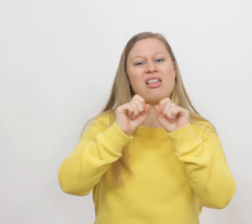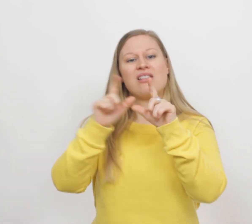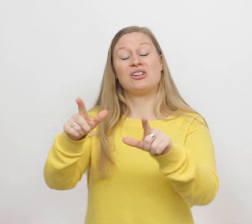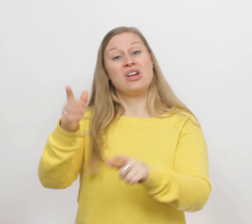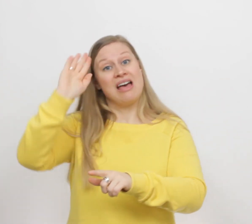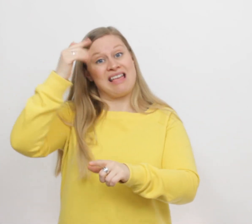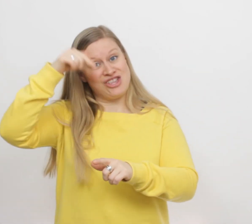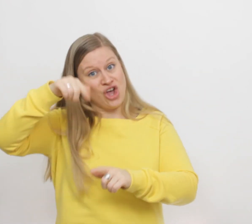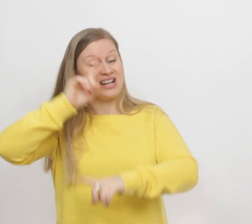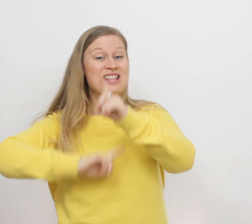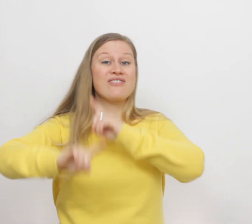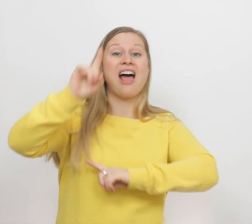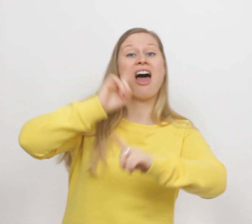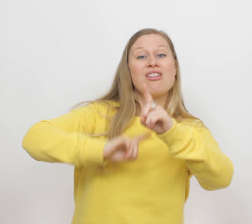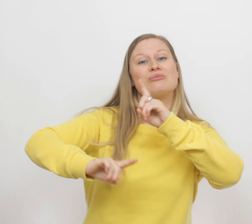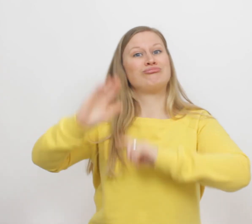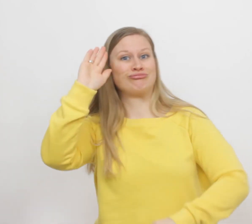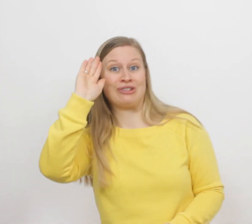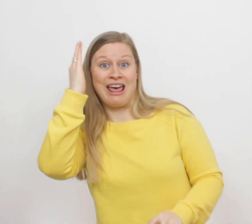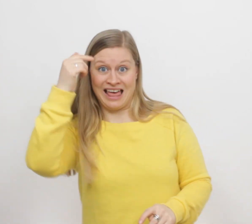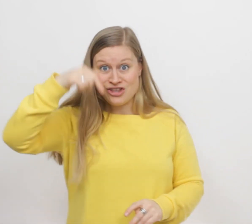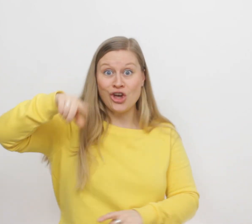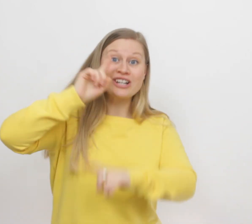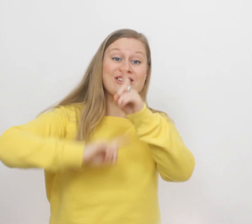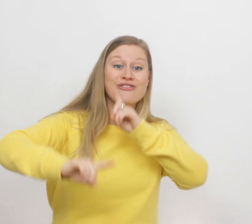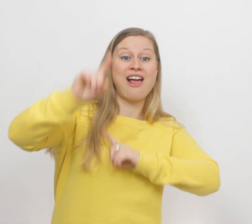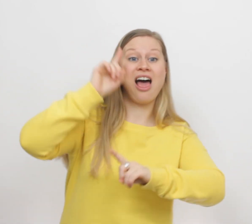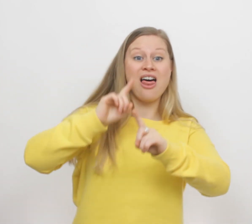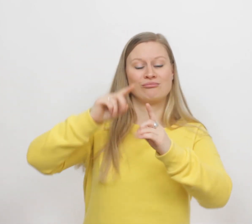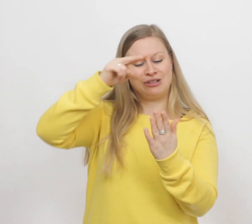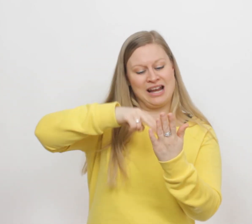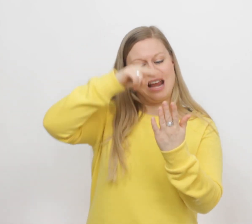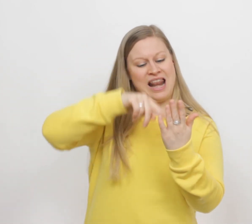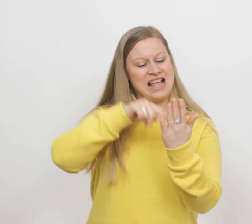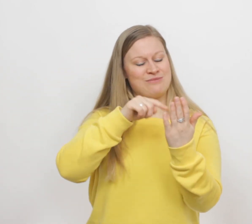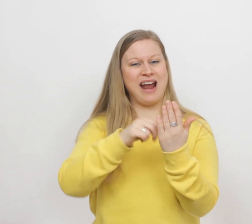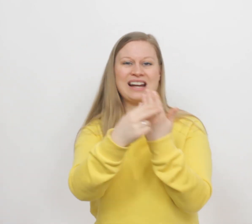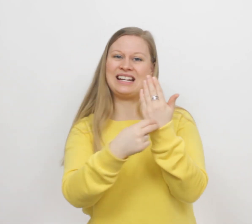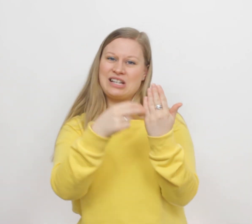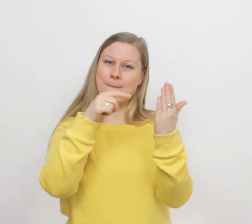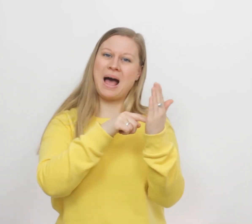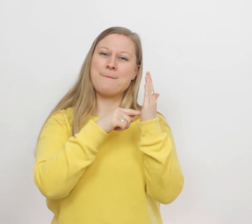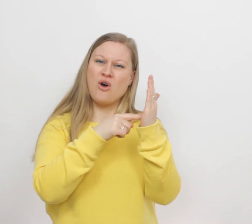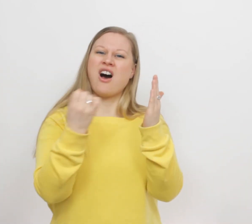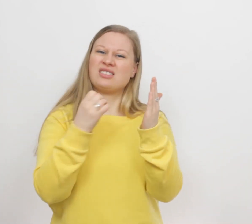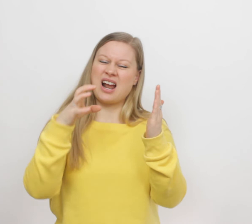Ken je dit verhaal? Ken je dit verhaal? Lees maar in de Bijbel, want daar